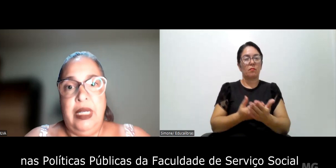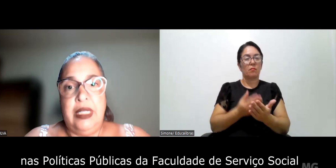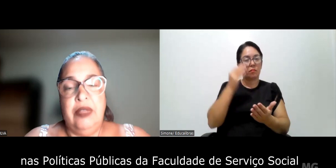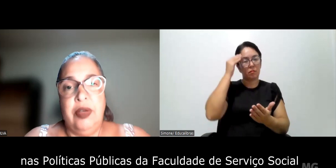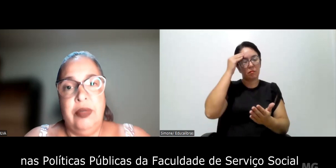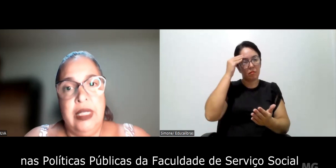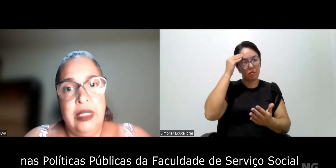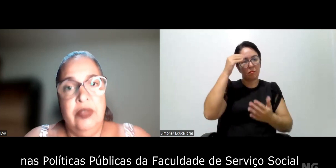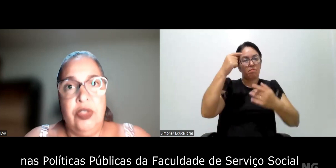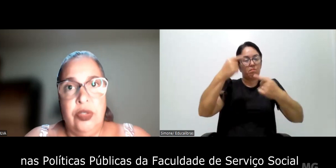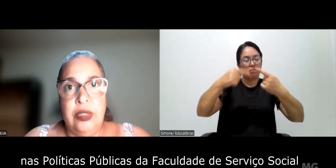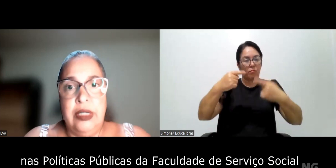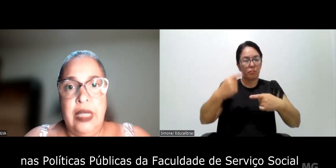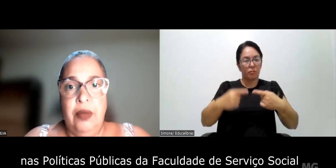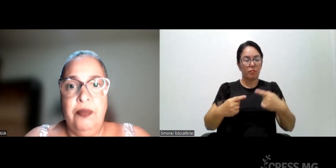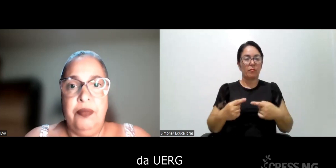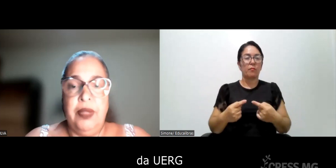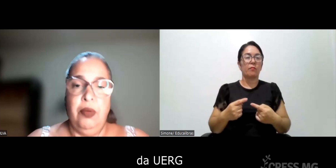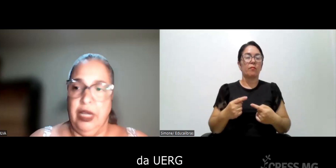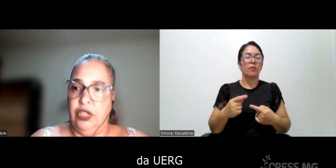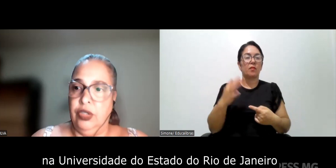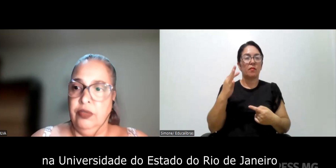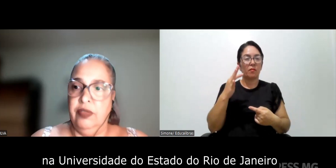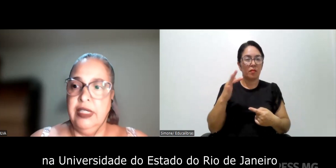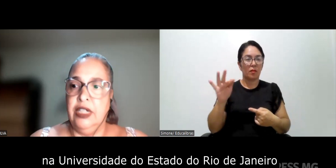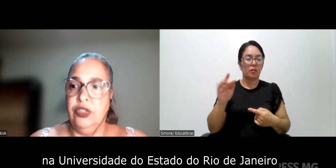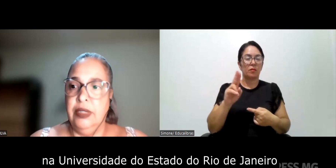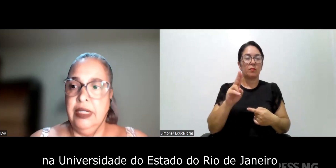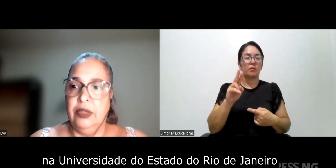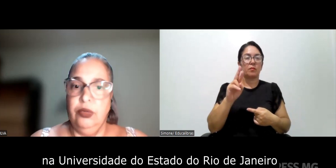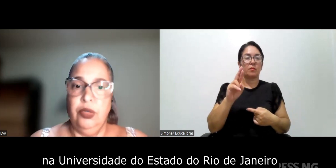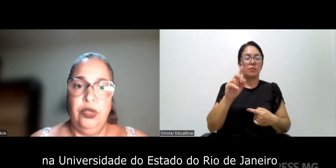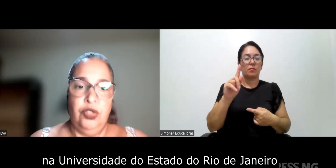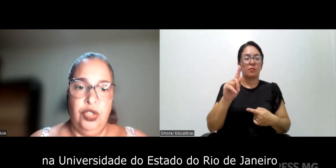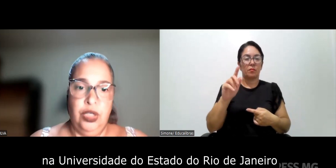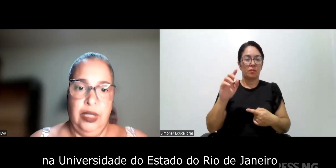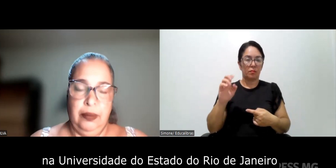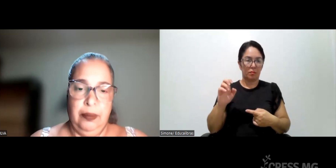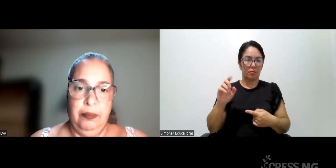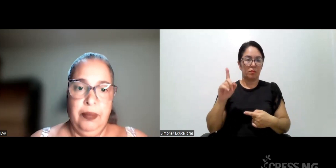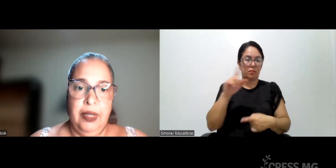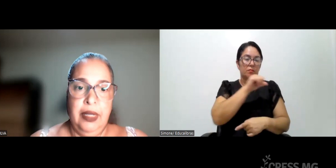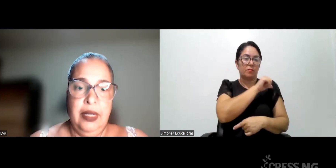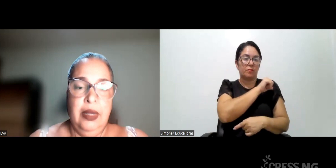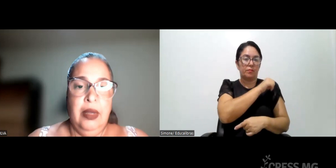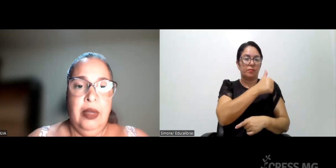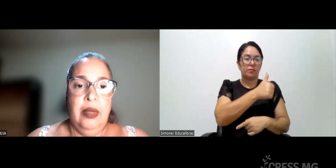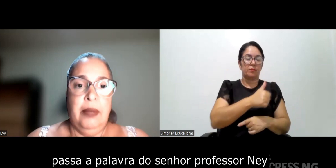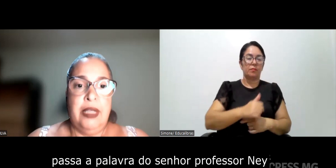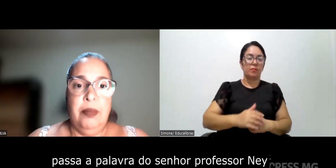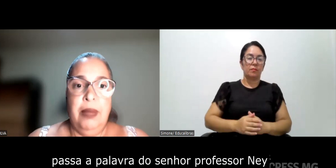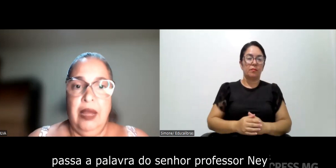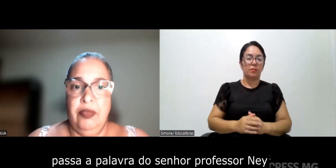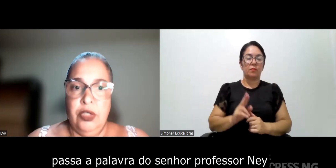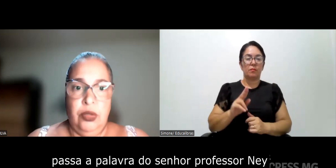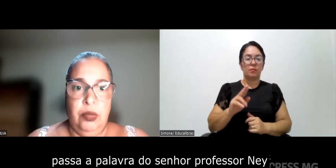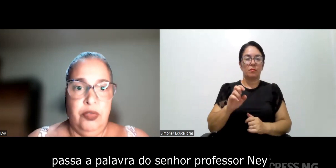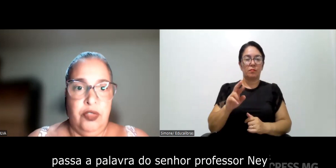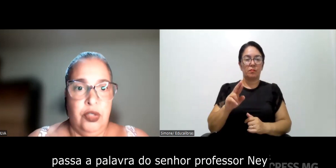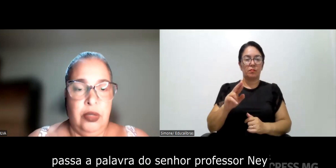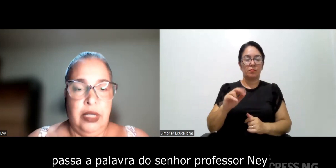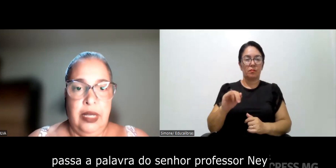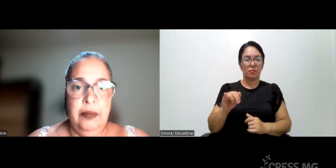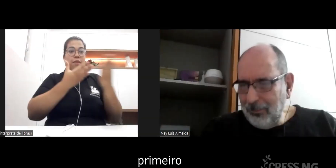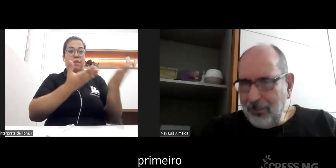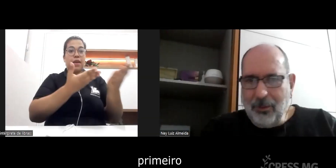Públicas da Faculdade de Serviço Social da UERJ, na Universidade do Estado do Rio de Janeiro. Passo a palavra ao senhor,